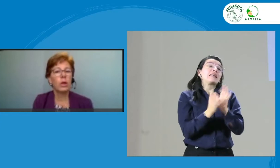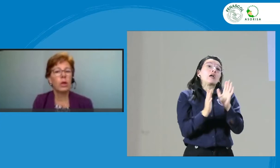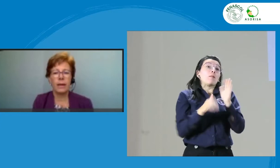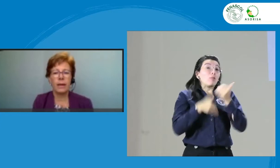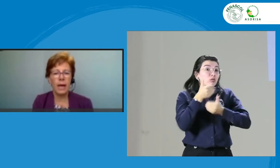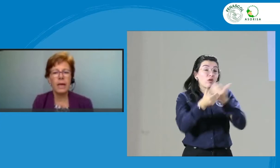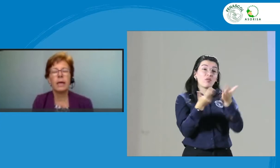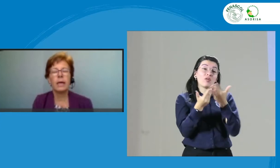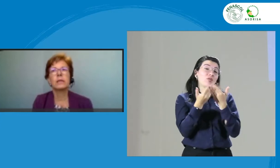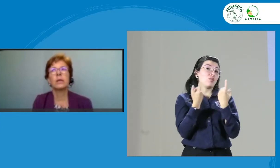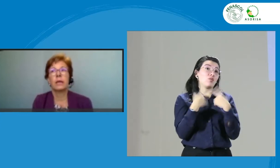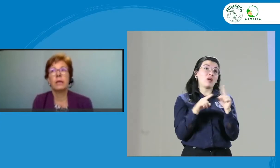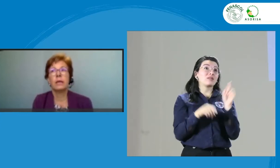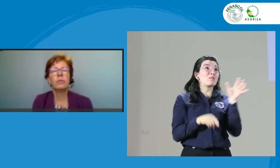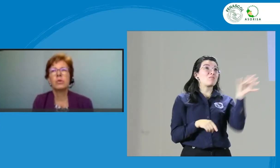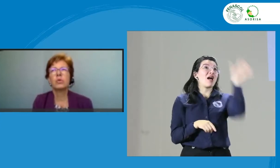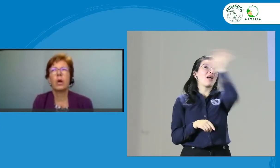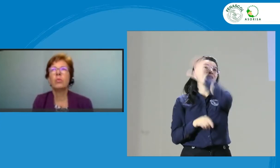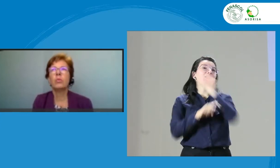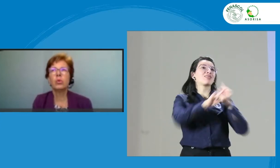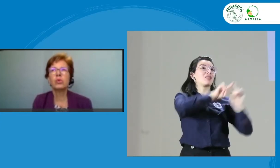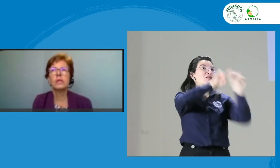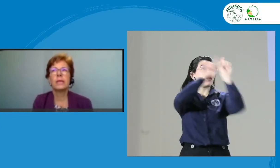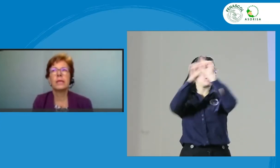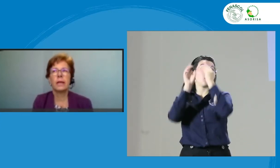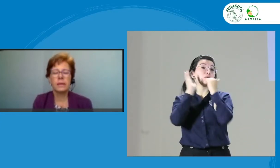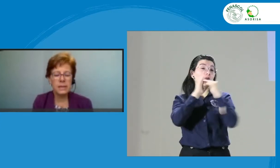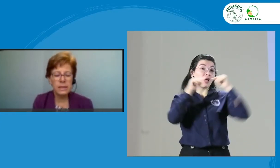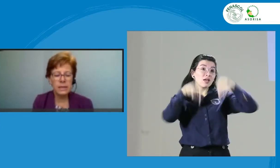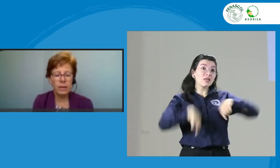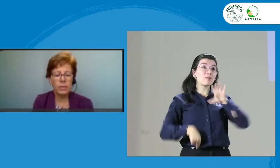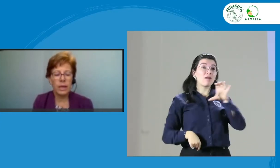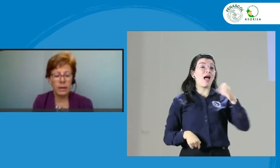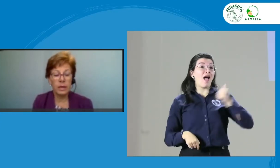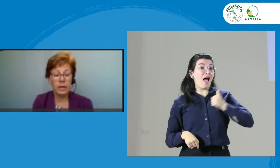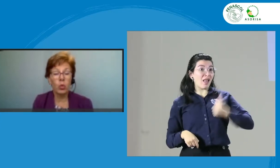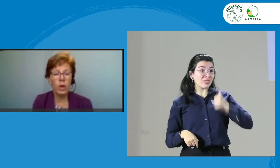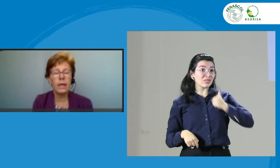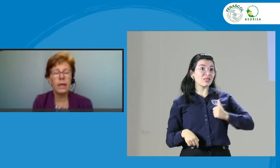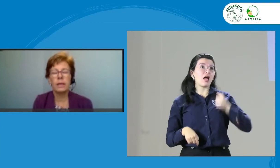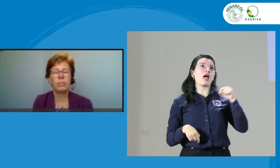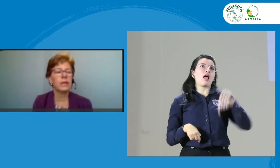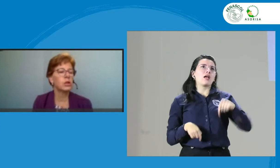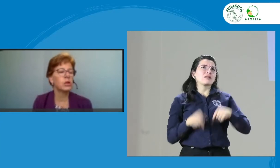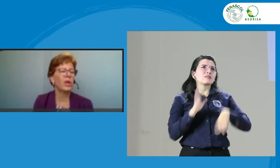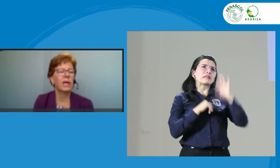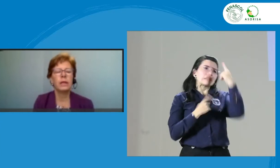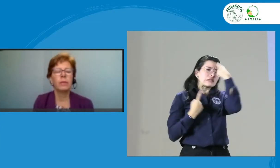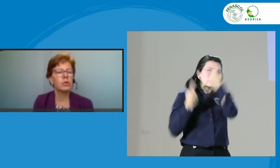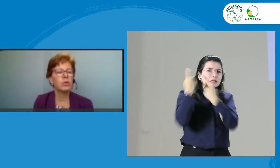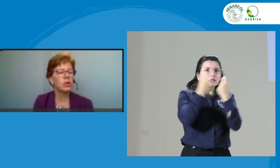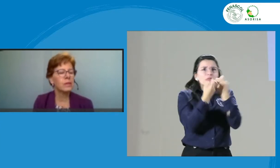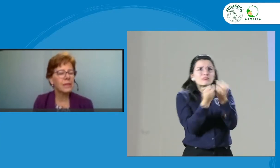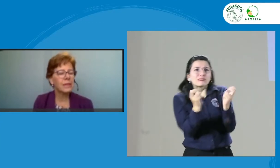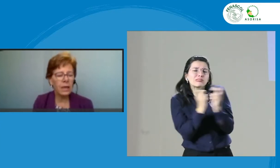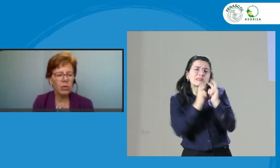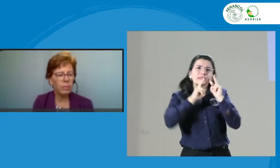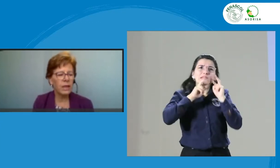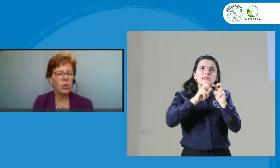Canadá, aquí hemos estudiado mucho si se regula la interpretación. Y el proceso es tan complejo